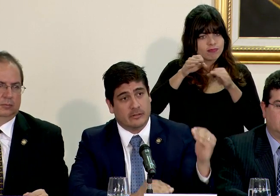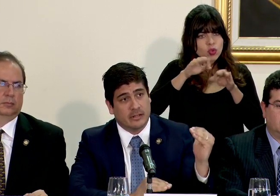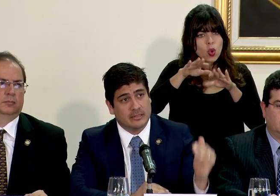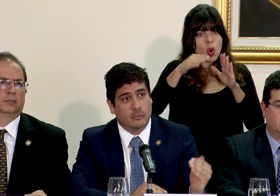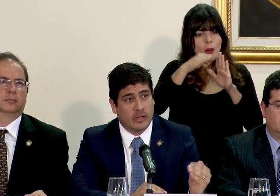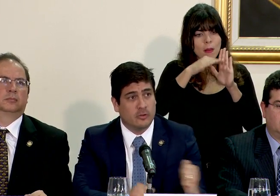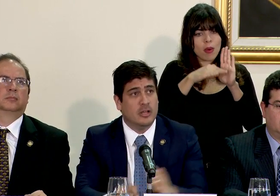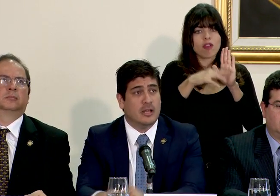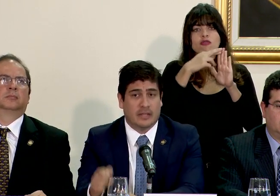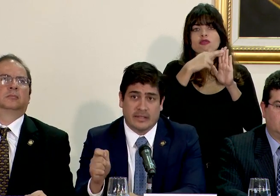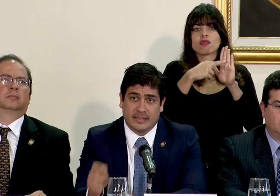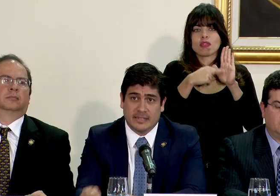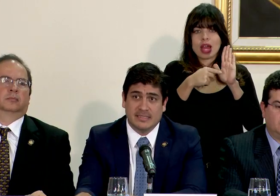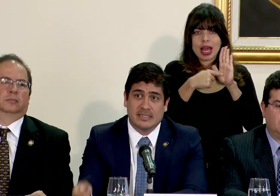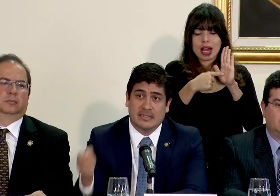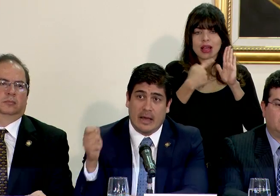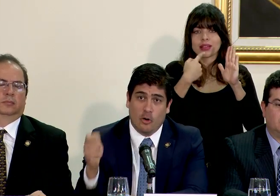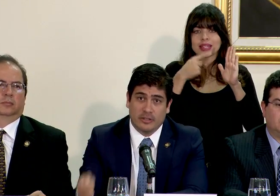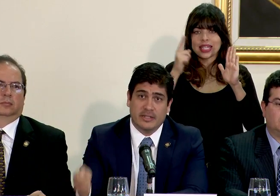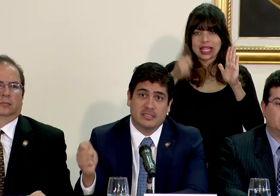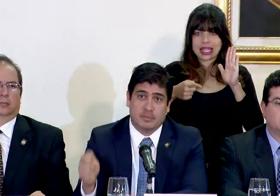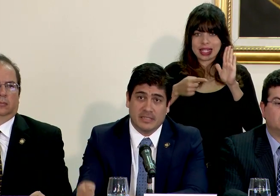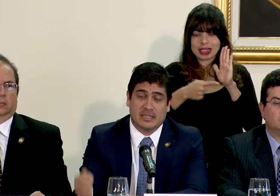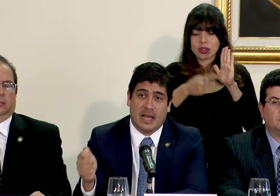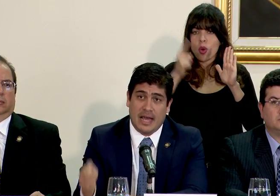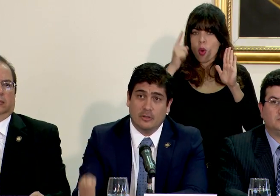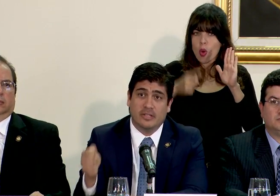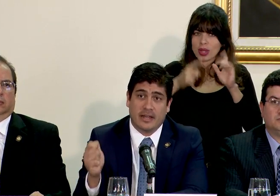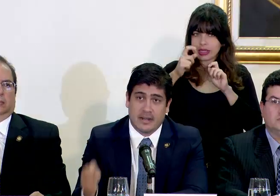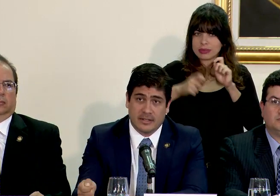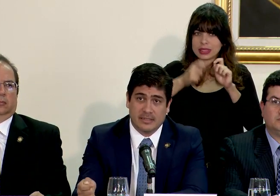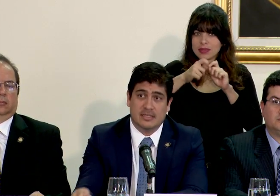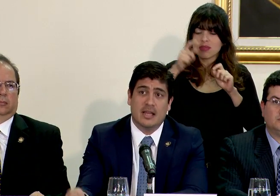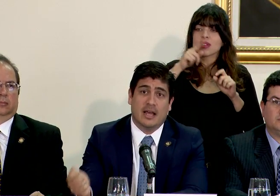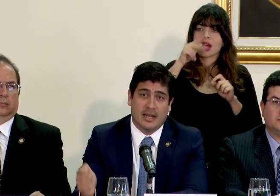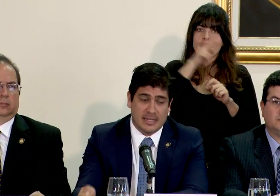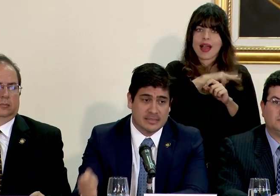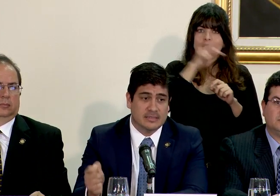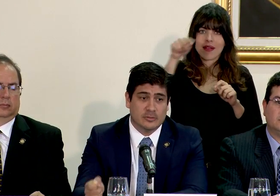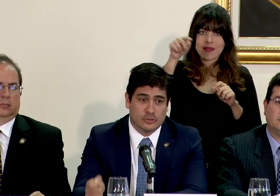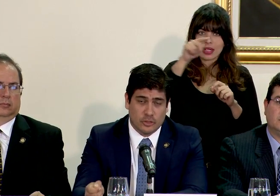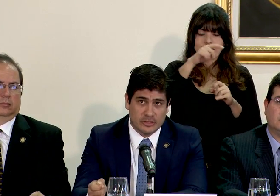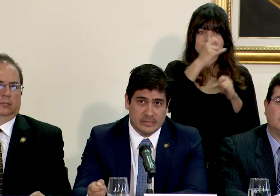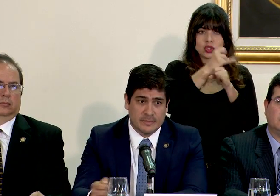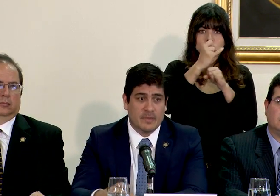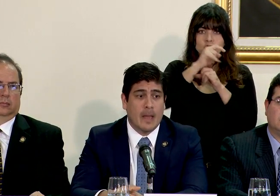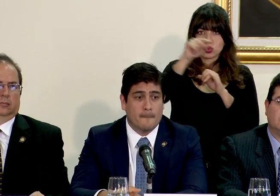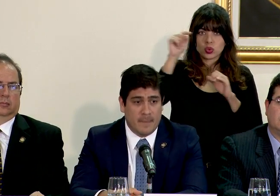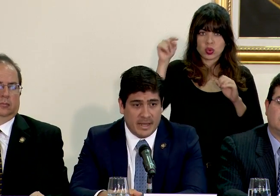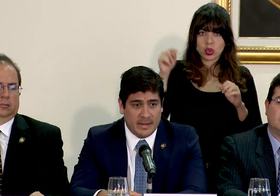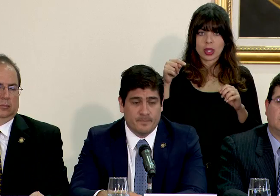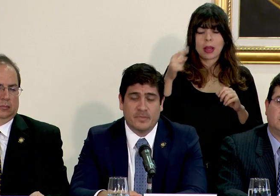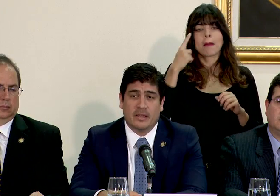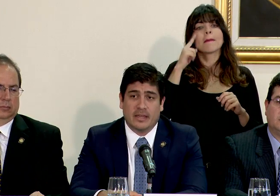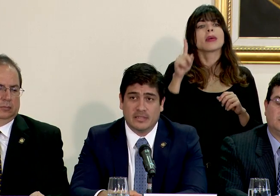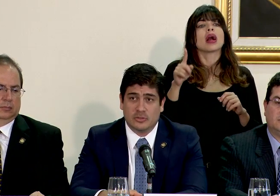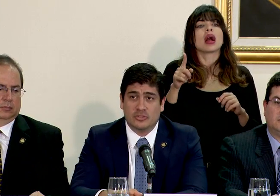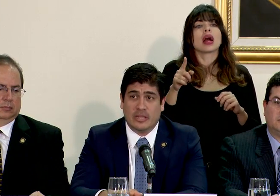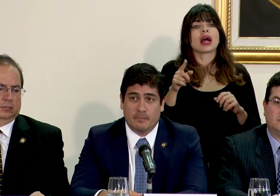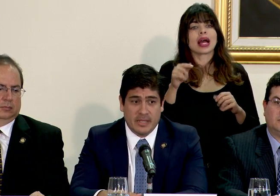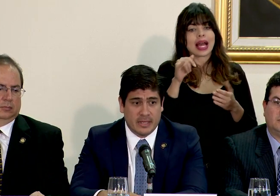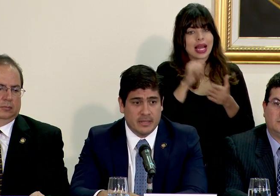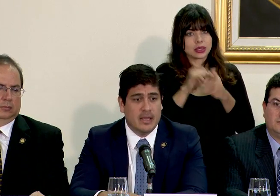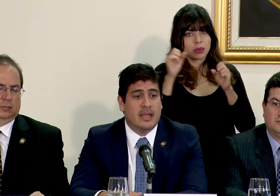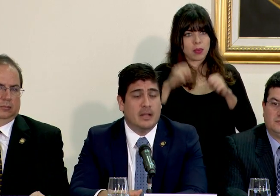decreto pone las reglas del juego, la directriz es la orden expresa a los jerarcas, a las instituciones para que